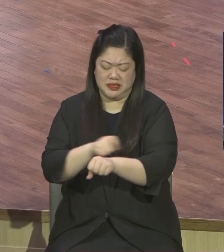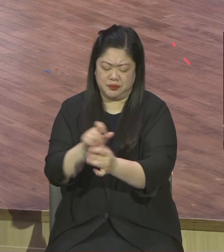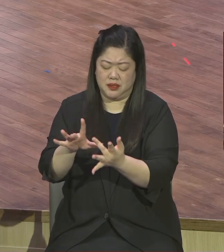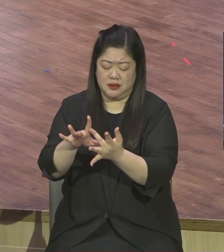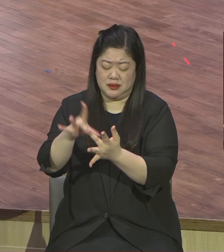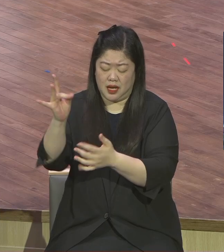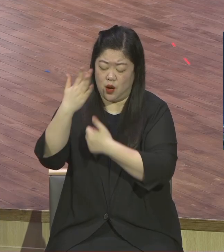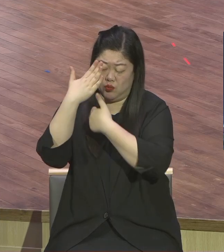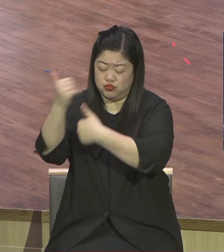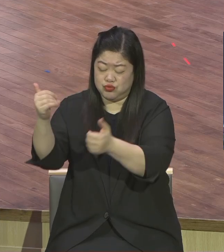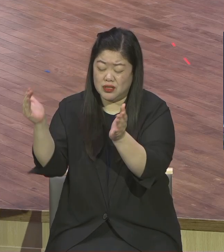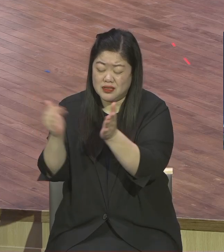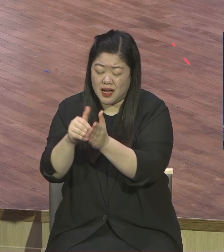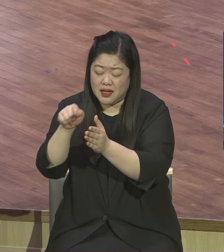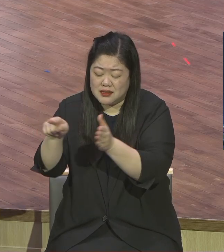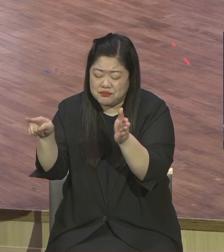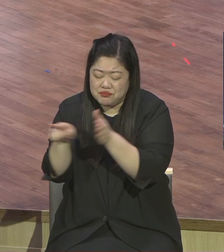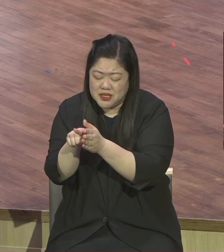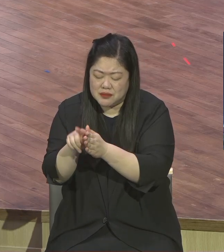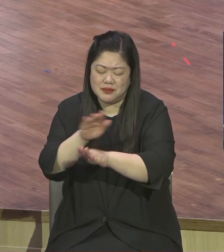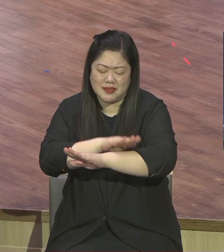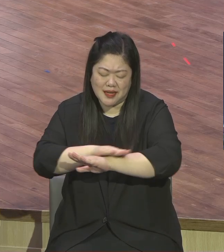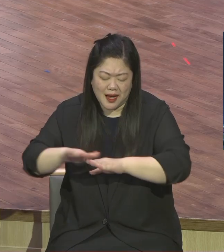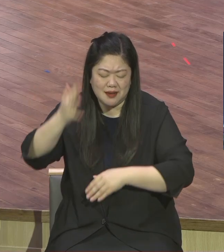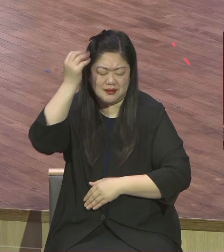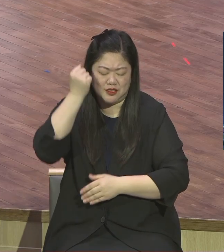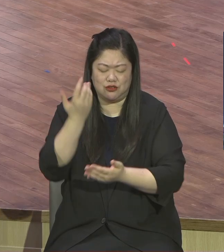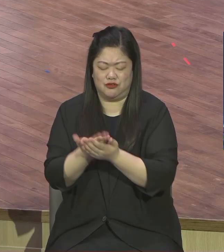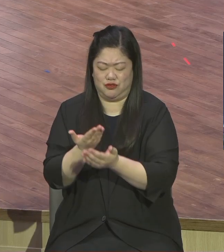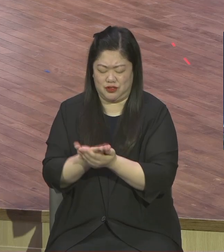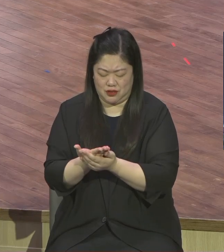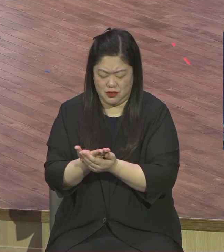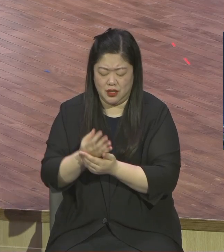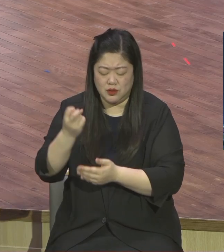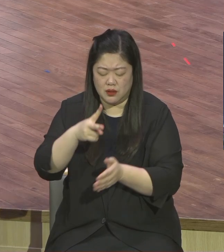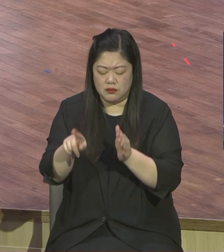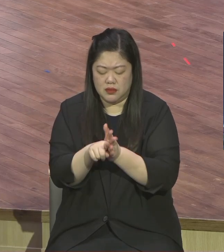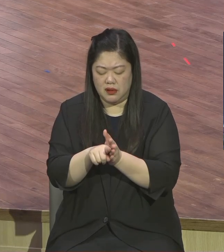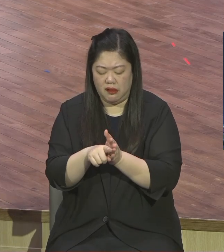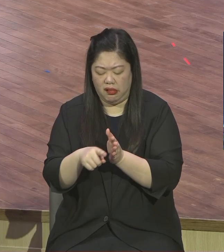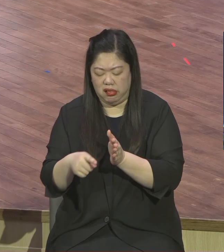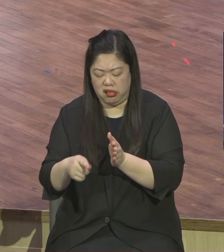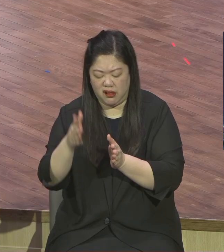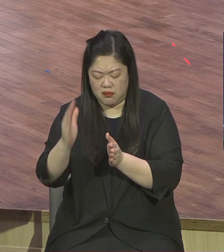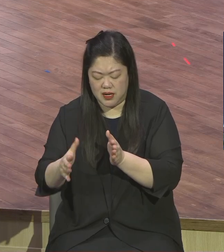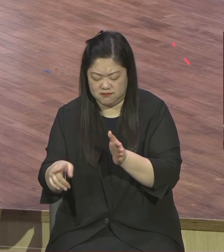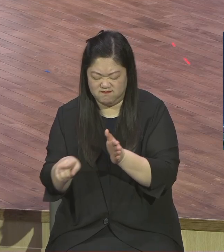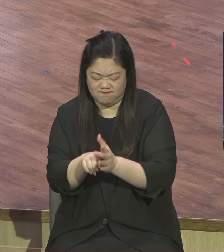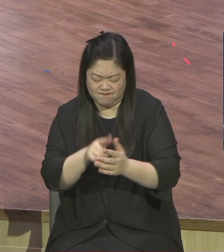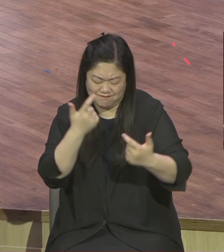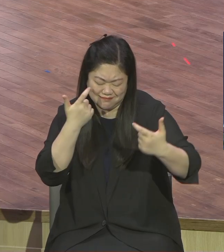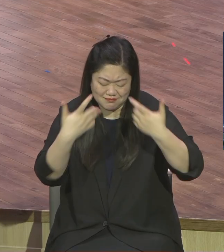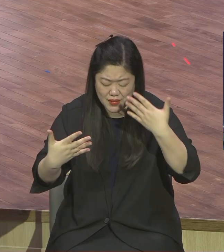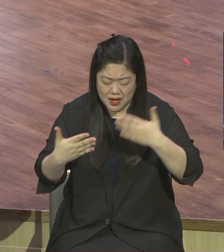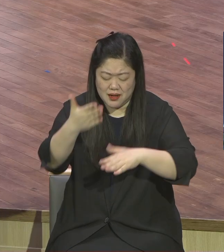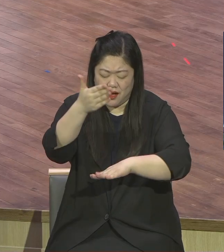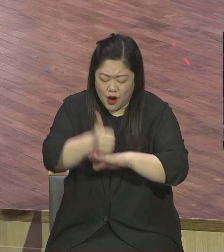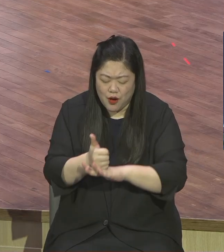행위가 아니고 믿음이란 사실을 기억하고 절대 믿음 속에서 하나님의 신은 예배 놓으신 축복을 하나하나 처음 할 수